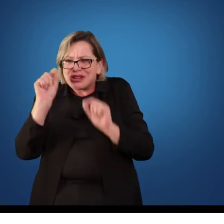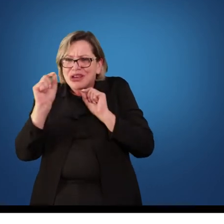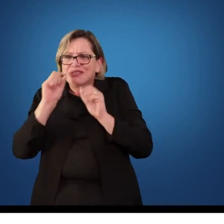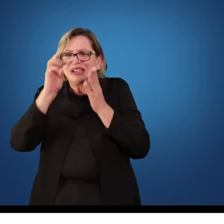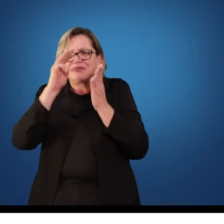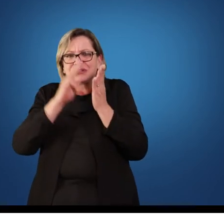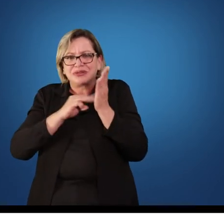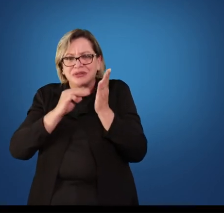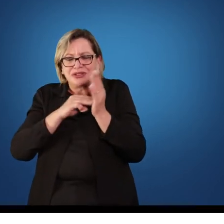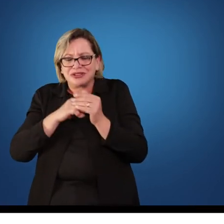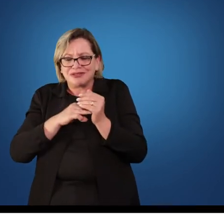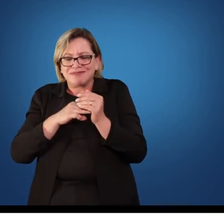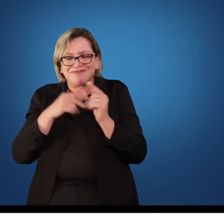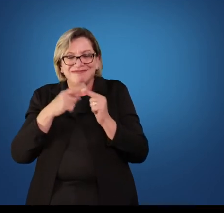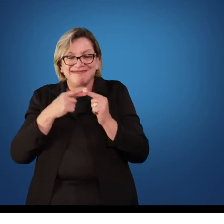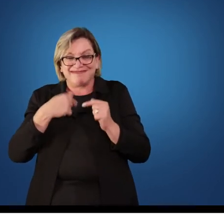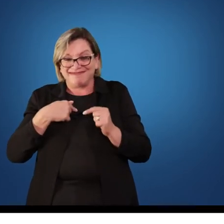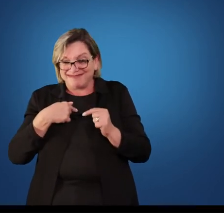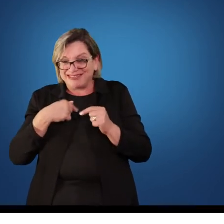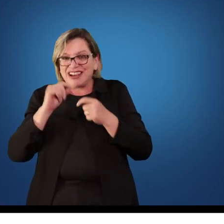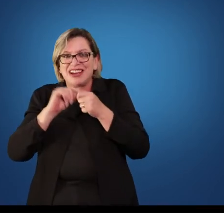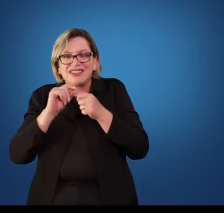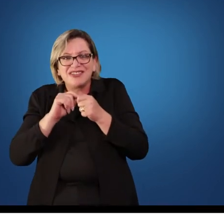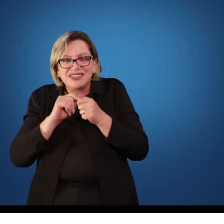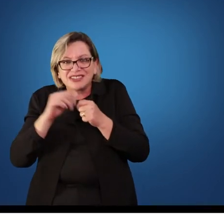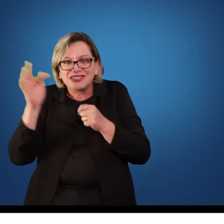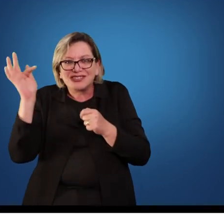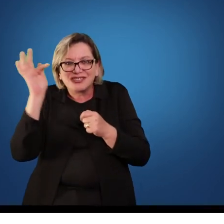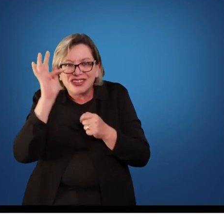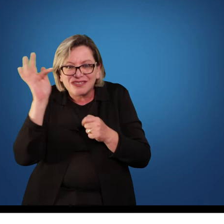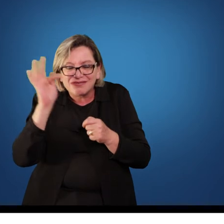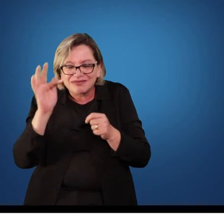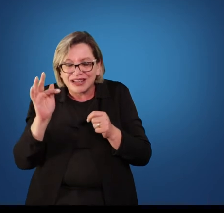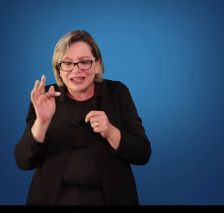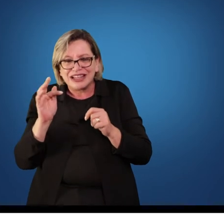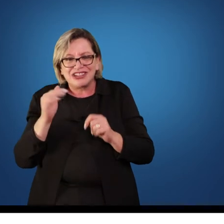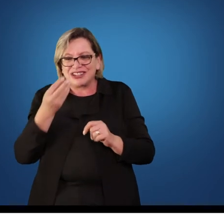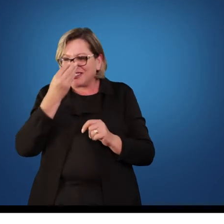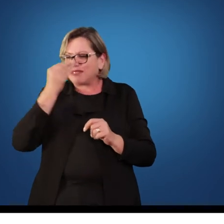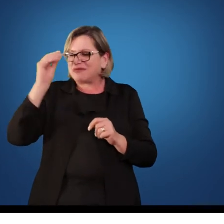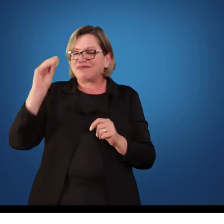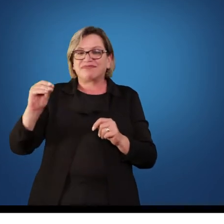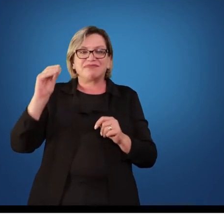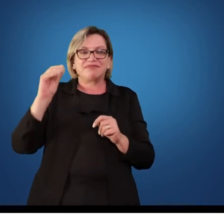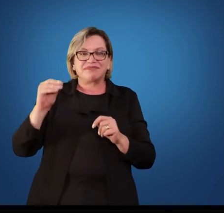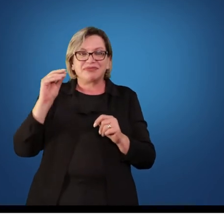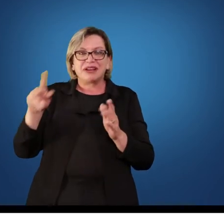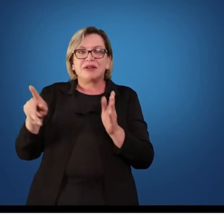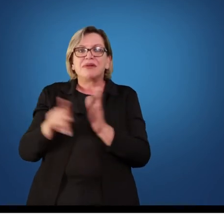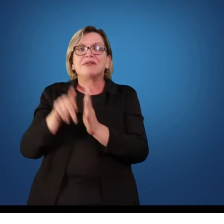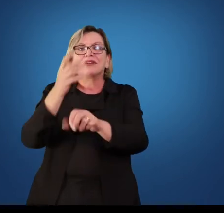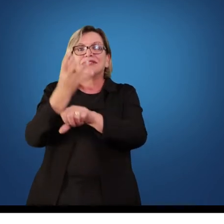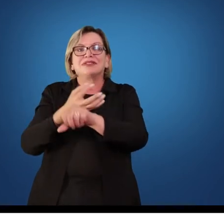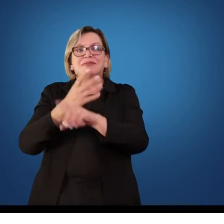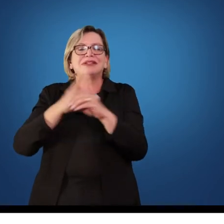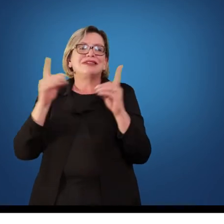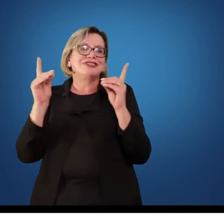Porque quando eu fiz faculdade, a disciplina que a gente menos valorizava eram as disciplinas da área da didática, da metodologia. Nós achávamos que nunca iríamos